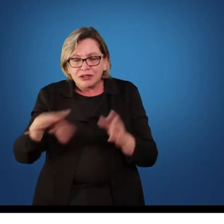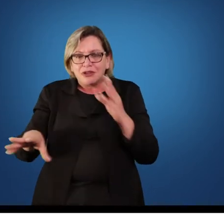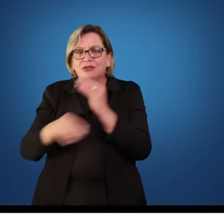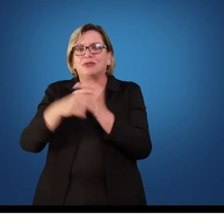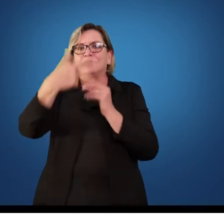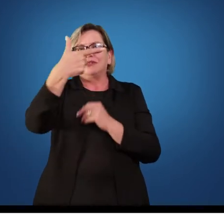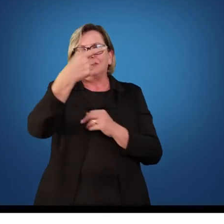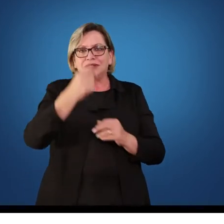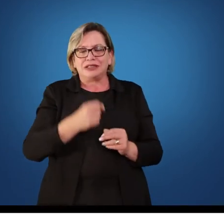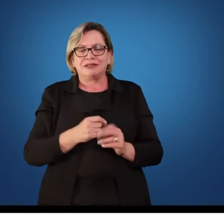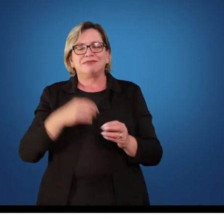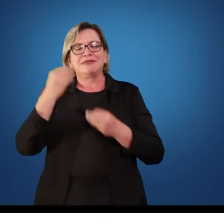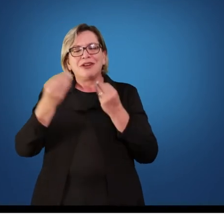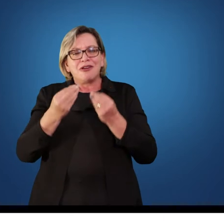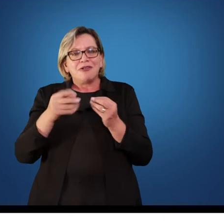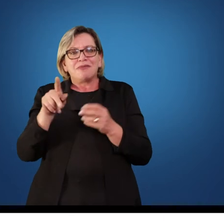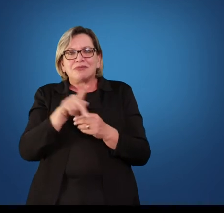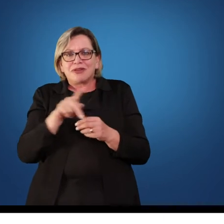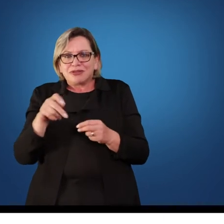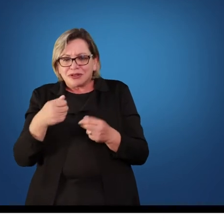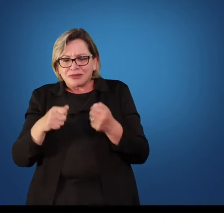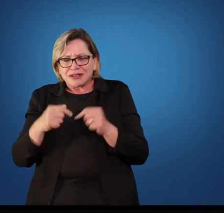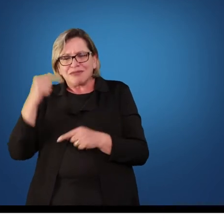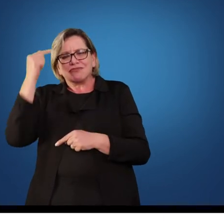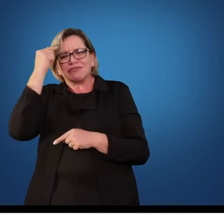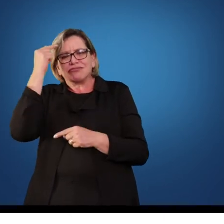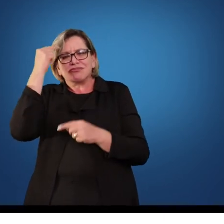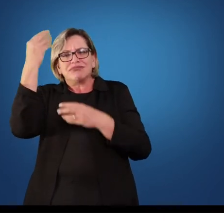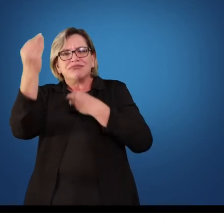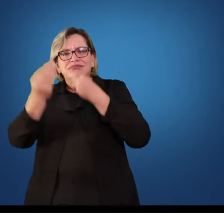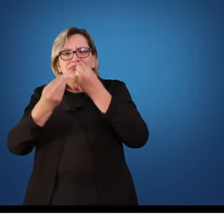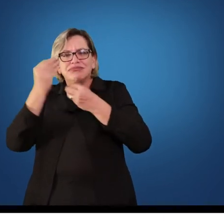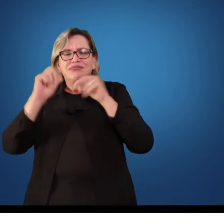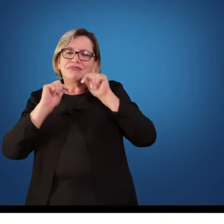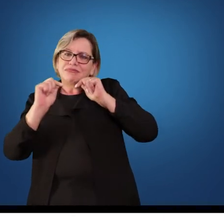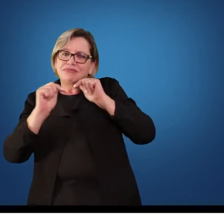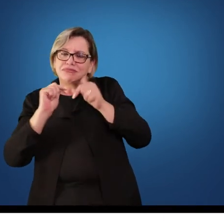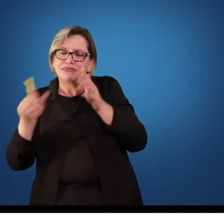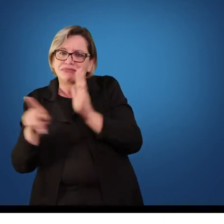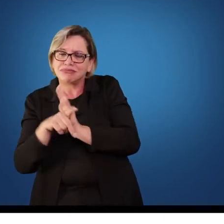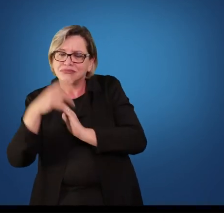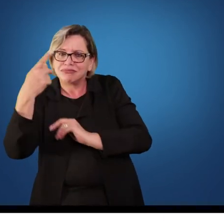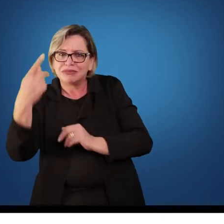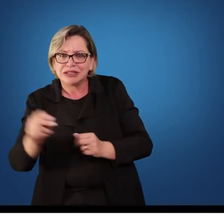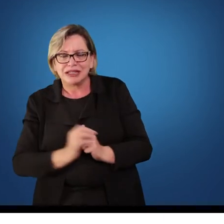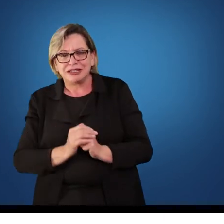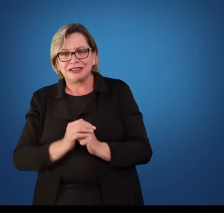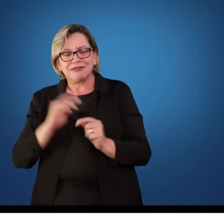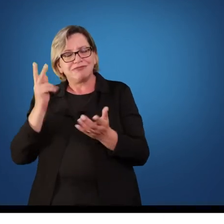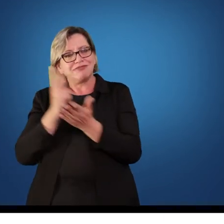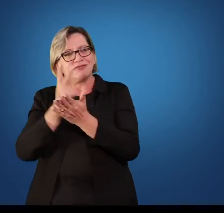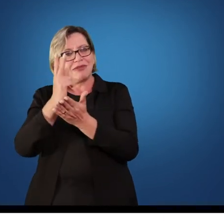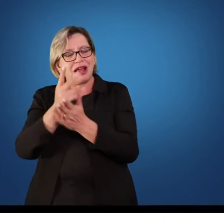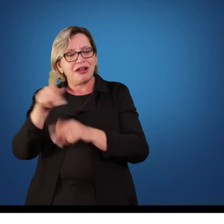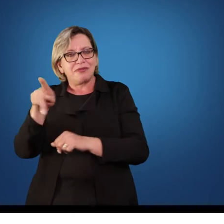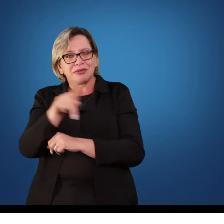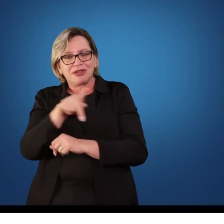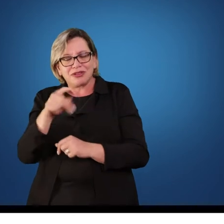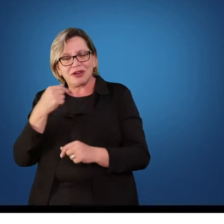ação enquanto professor. Exato. A avaliação é para todos. Então, quando você diz assim, ó, o meu objetivo final é que ele consiga entender a